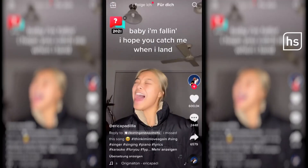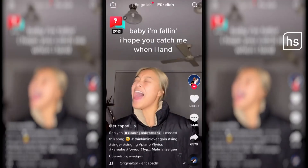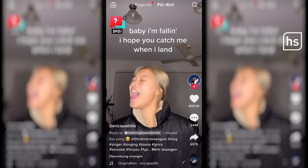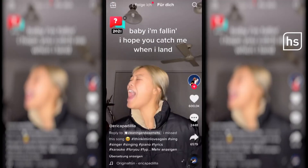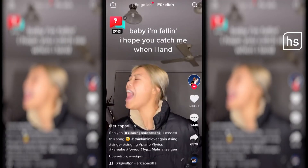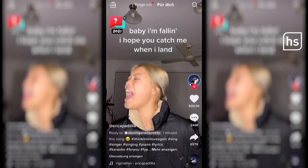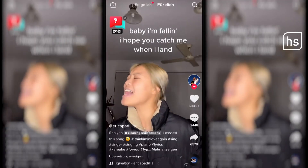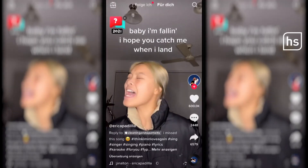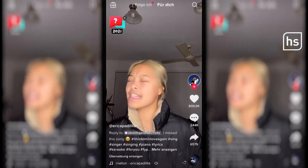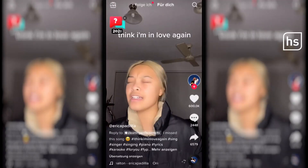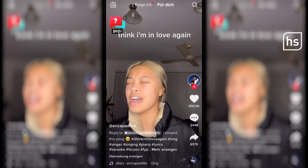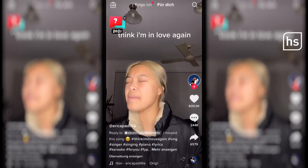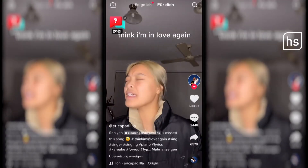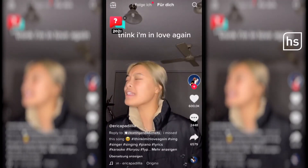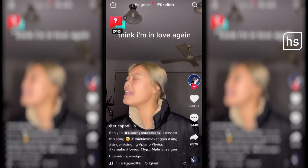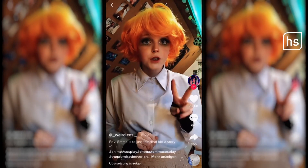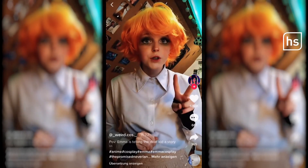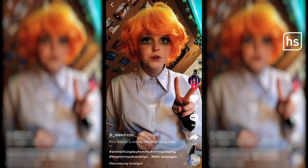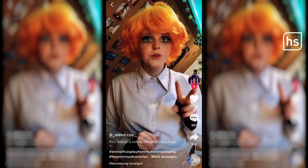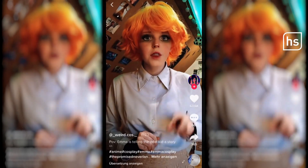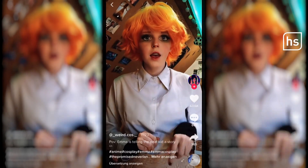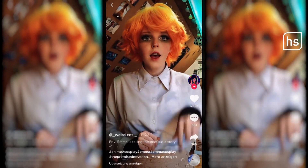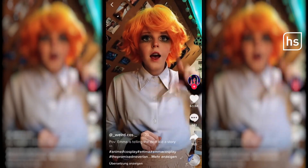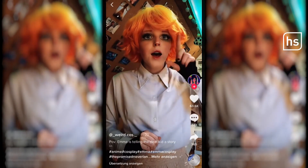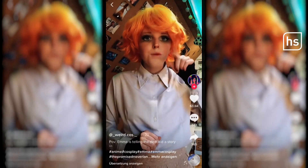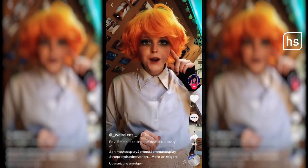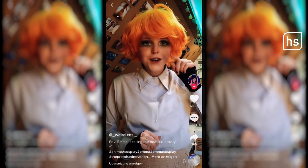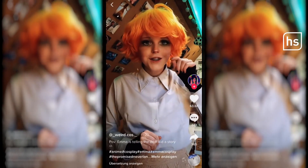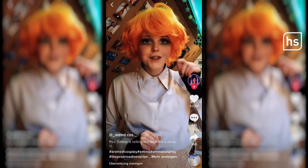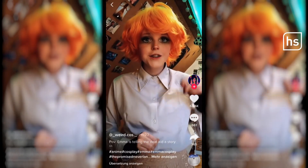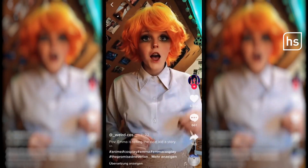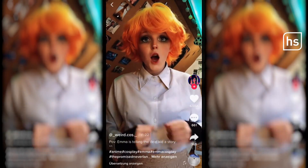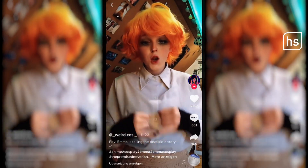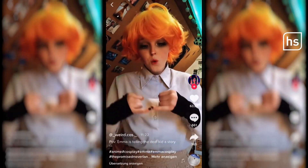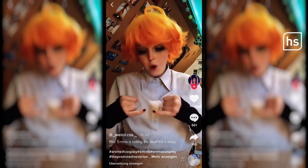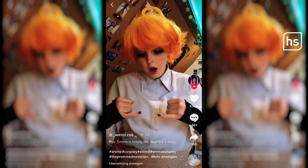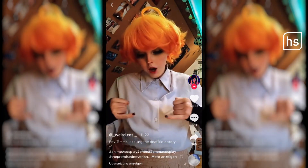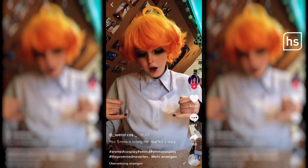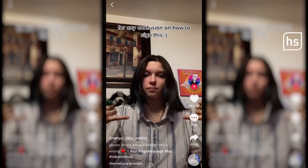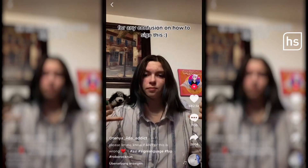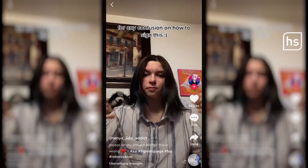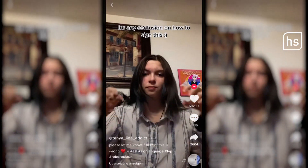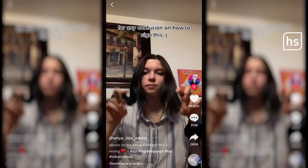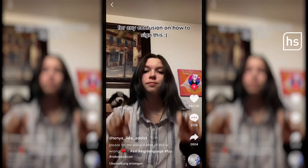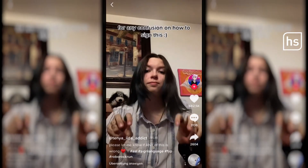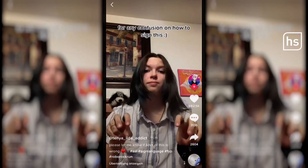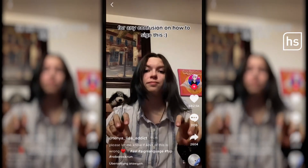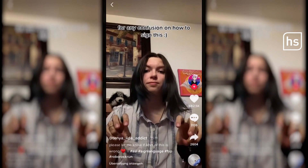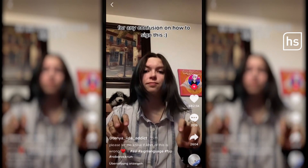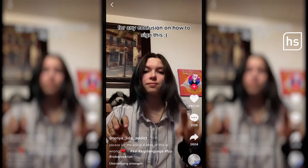Gesangstalent beweisen, finden sich auch immer wieder Videos, bei denen hörende Songtexte in Gebärdensprache übersetzen. Ist das schon ein Schritt auf dem